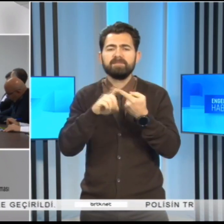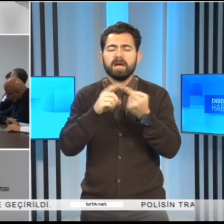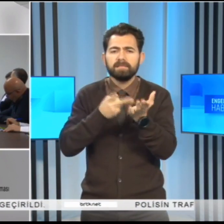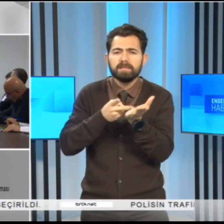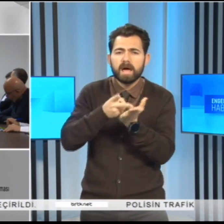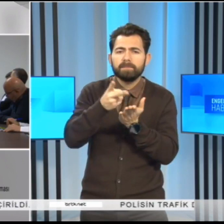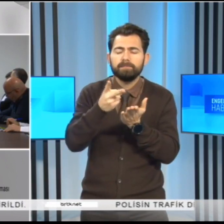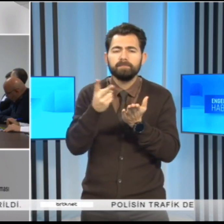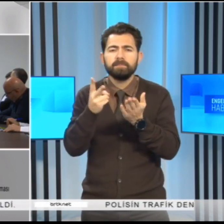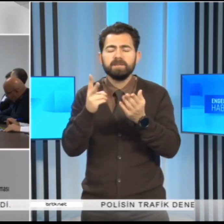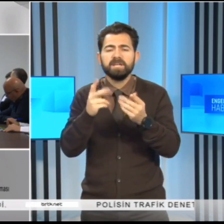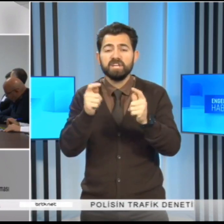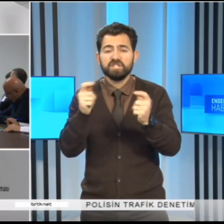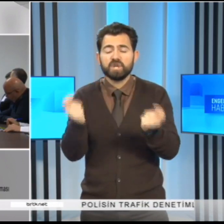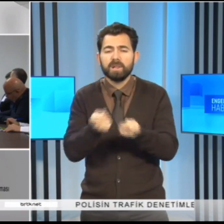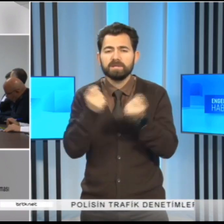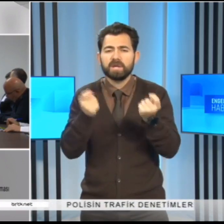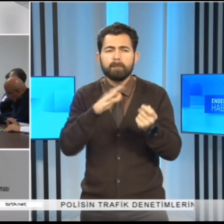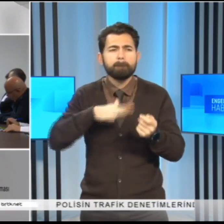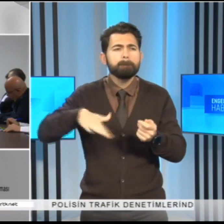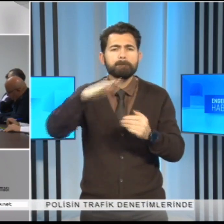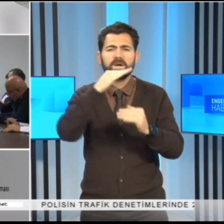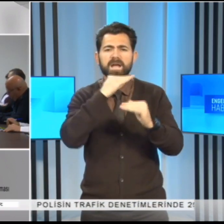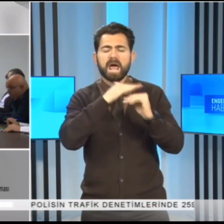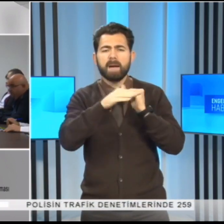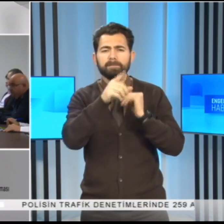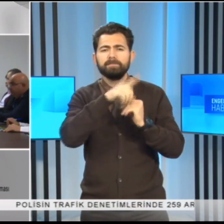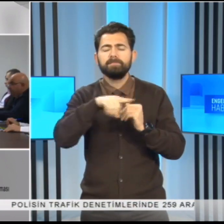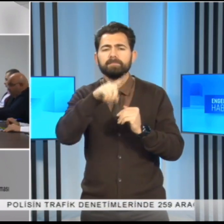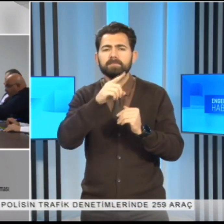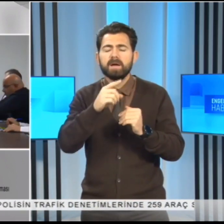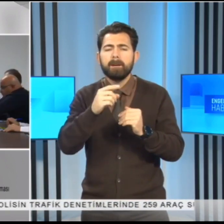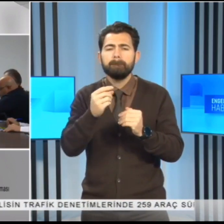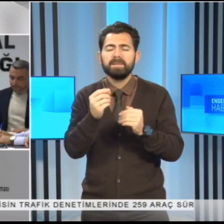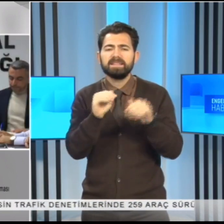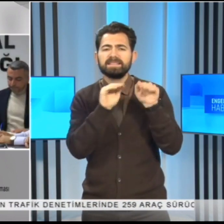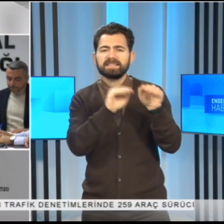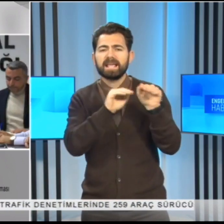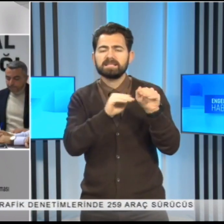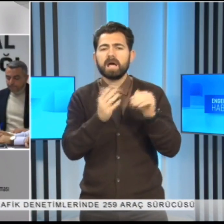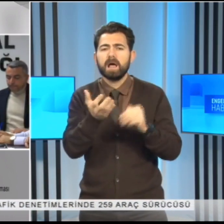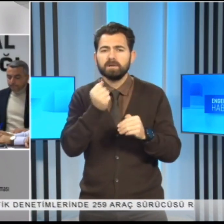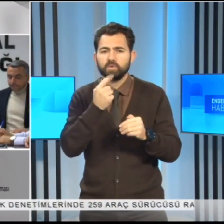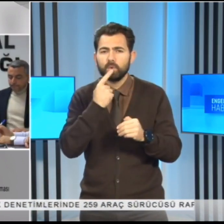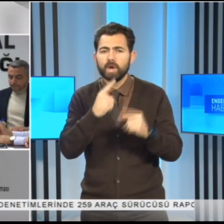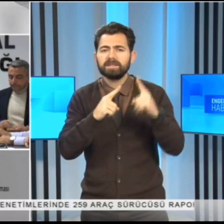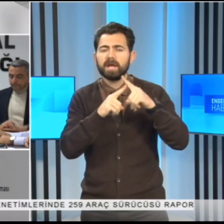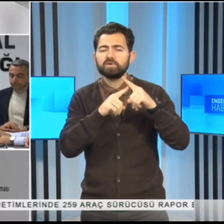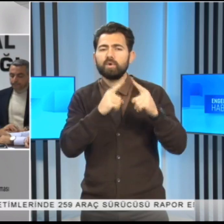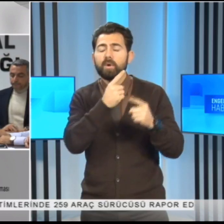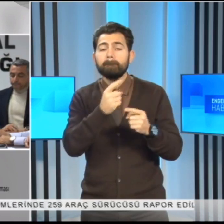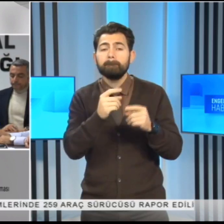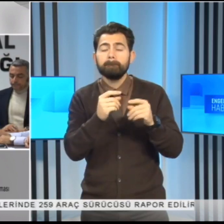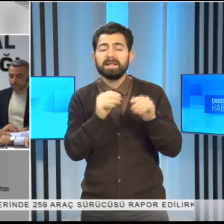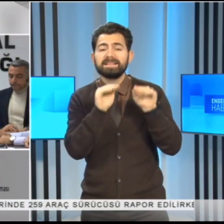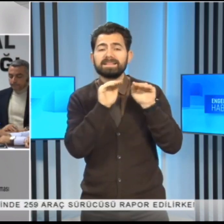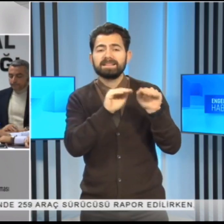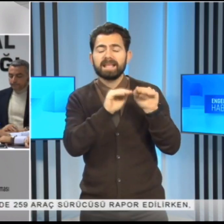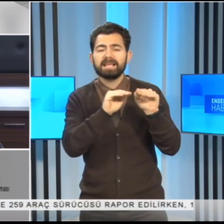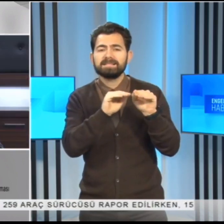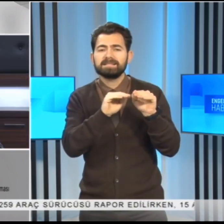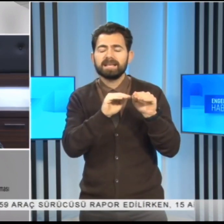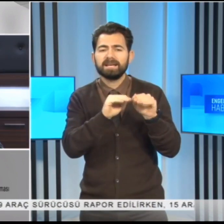herkesin prim kapsamında olacağını ifade eden Taçoy, prim desteği konusunda son sözü